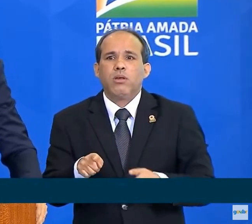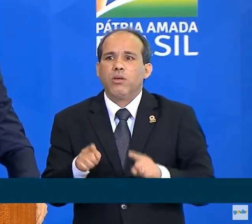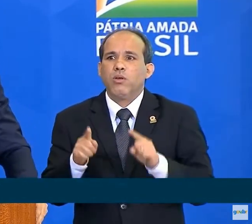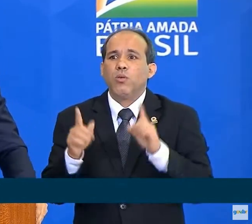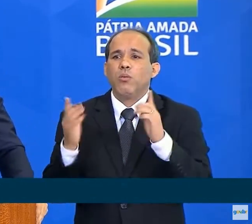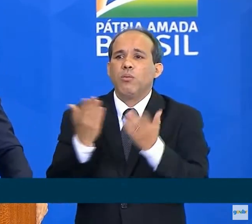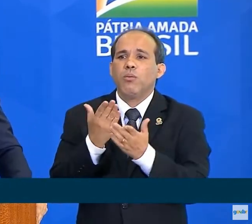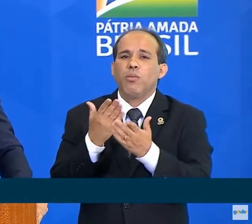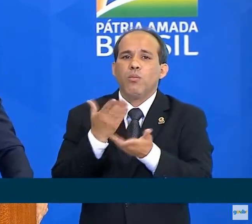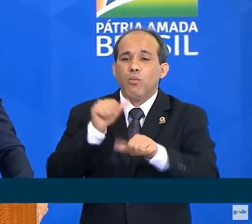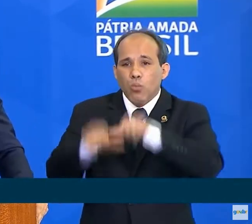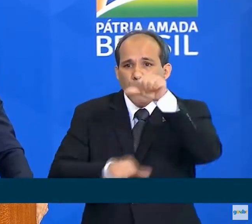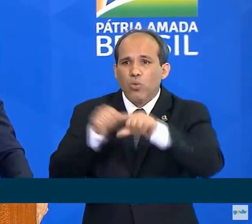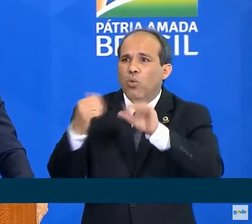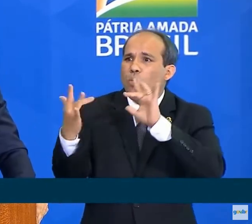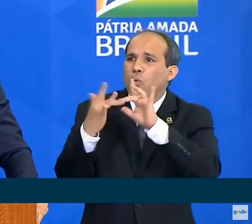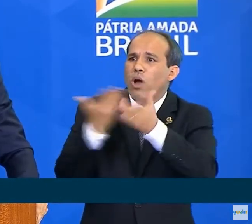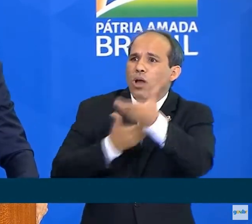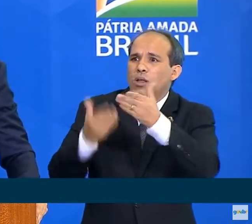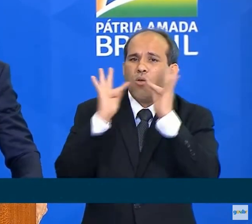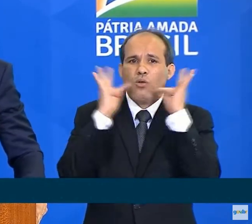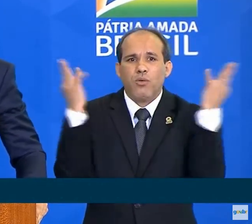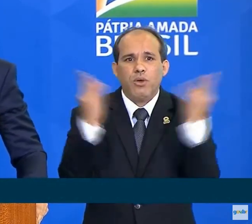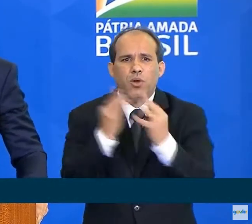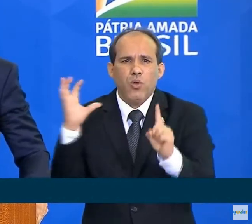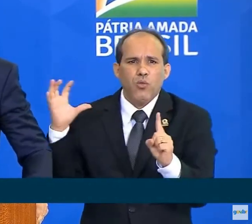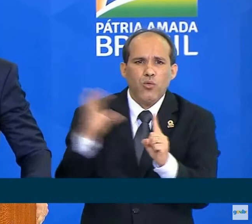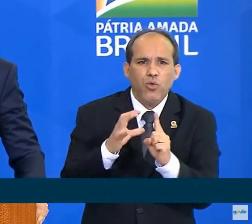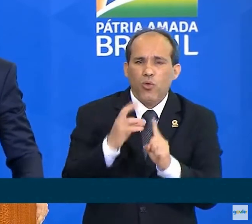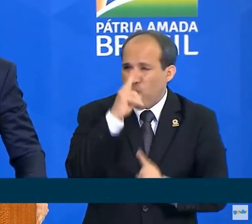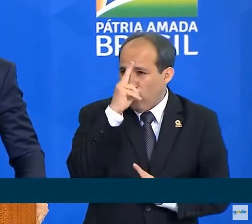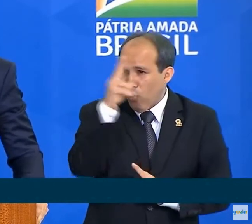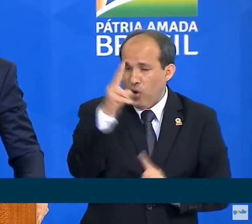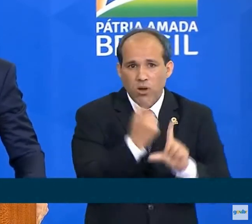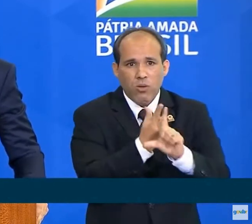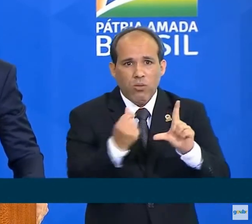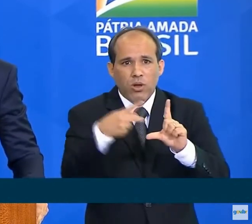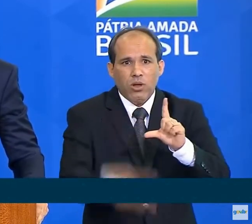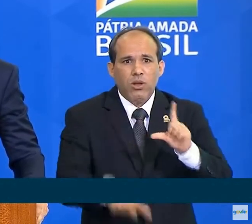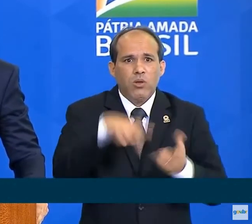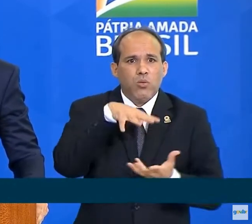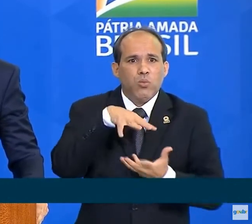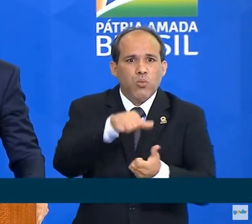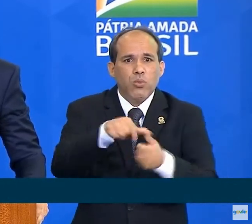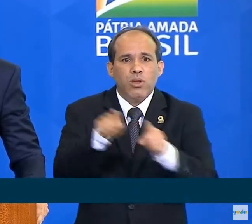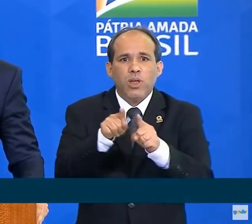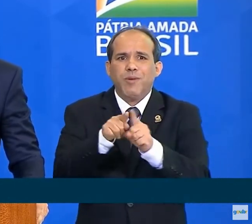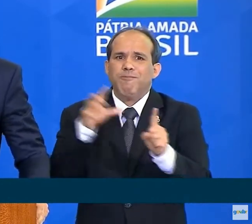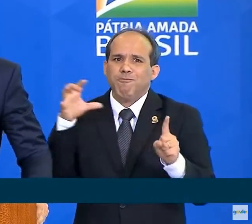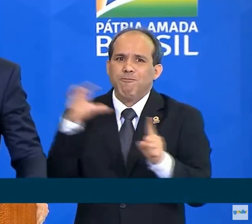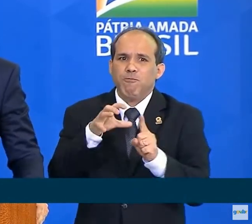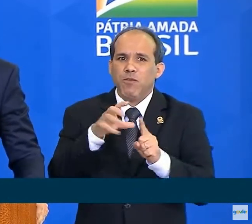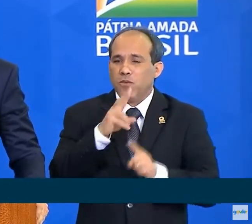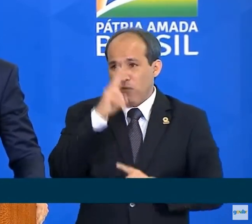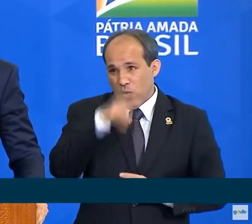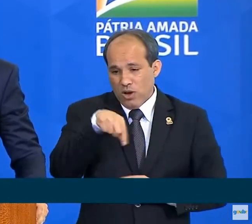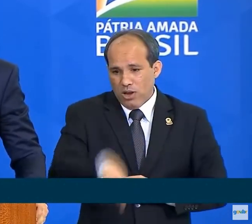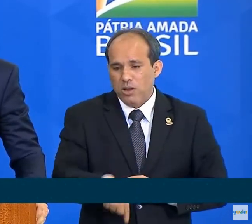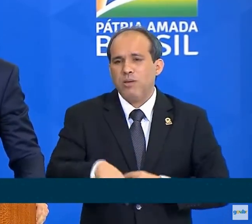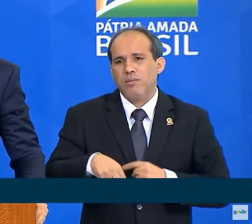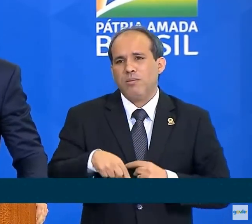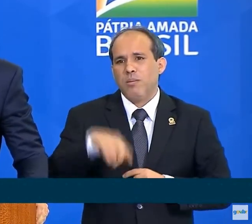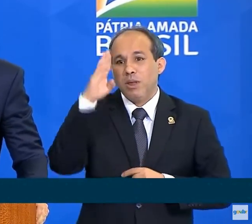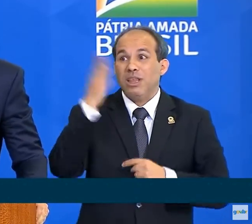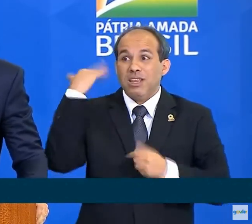famílias. impactou fortemente a economia no mundo e afetou o nosso Brasil, que já se